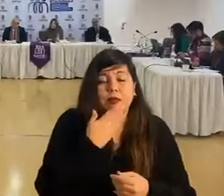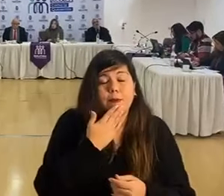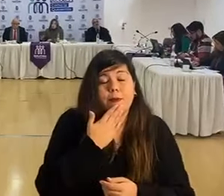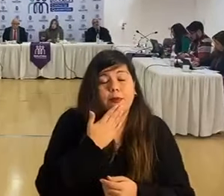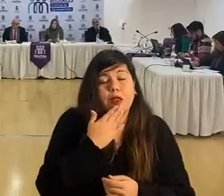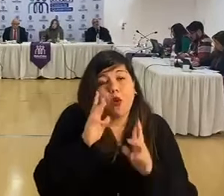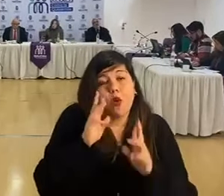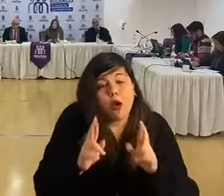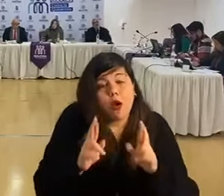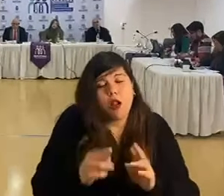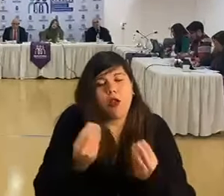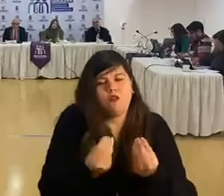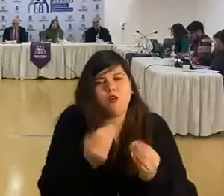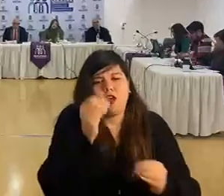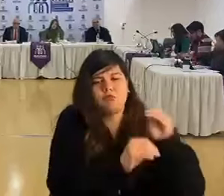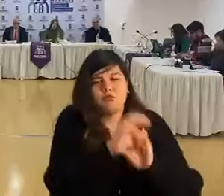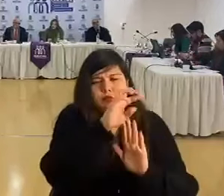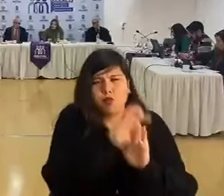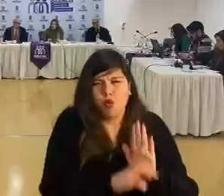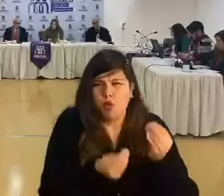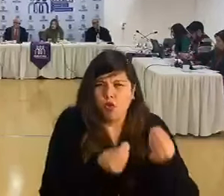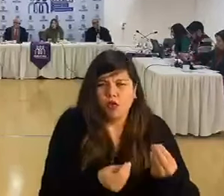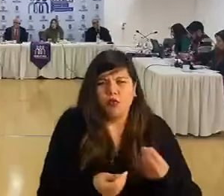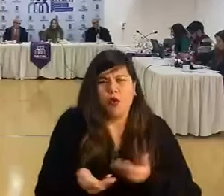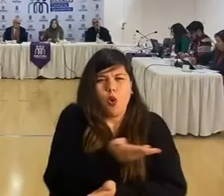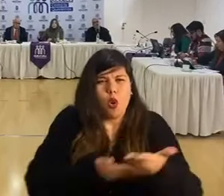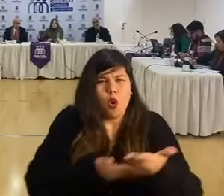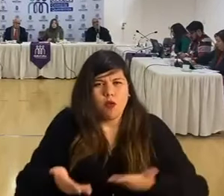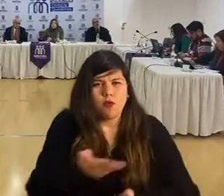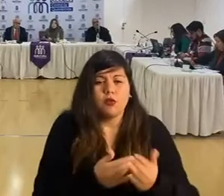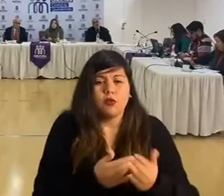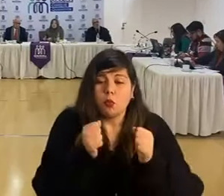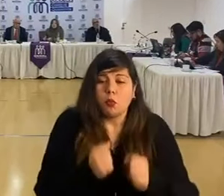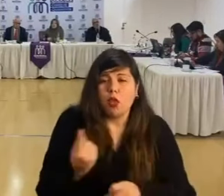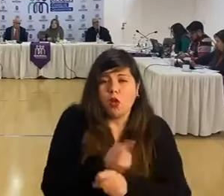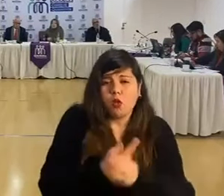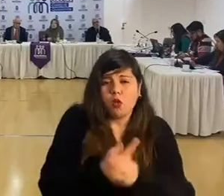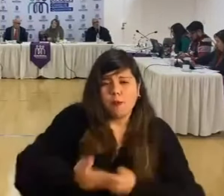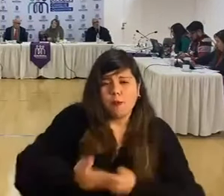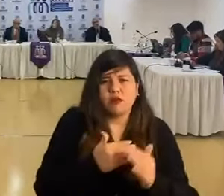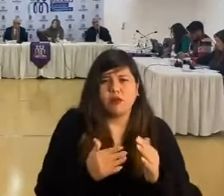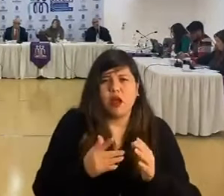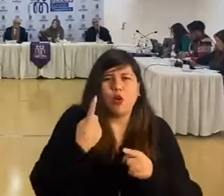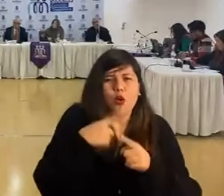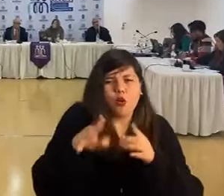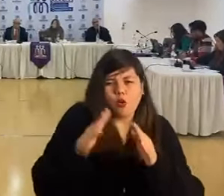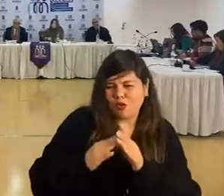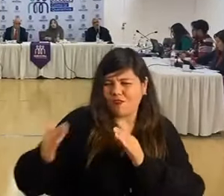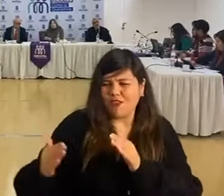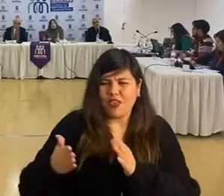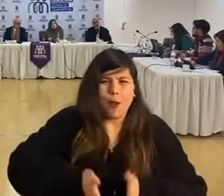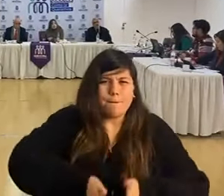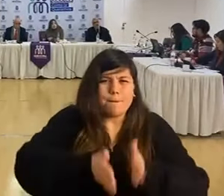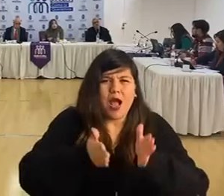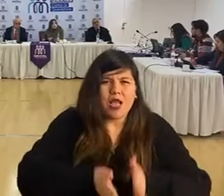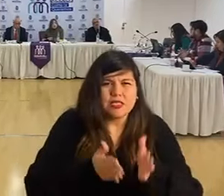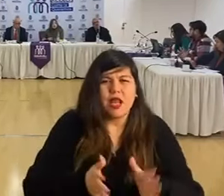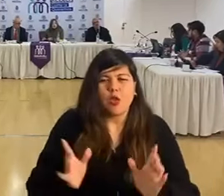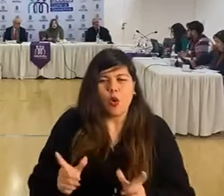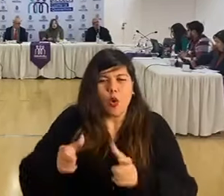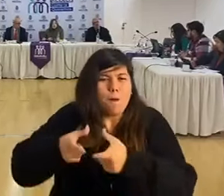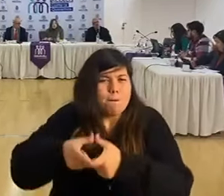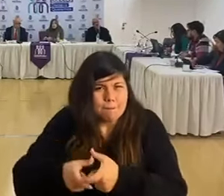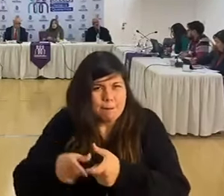es que sean buenos proyectos, proyectos colaborativos y que puedan conversar también con las vías del lado o con el pasaje, con el comité,